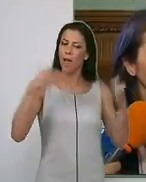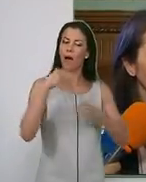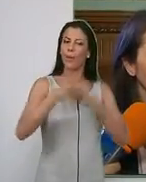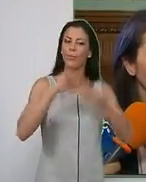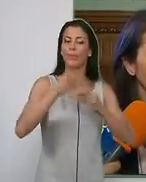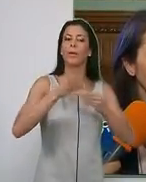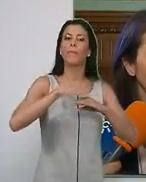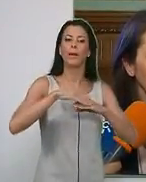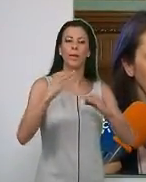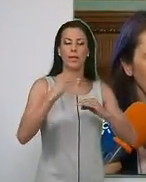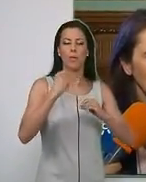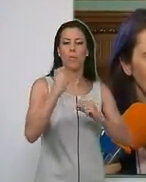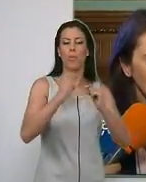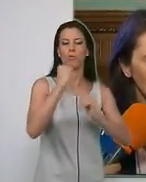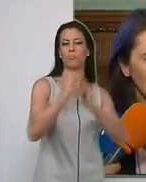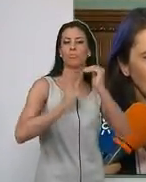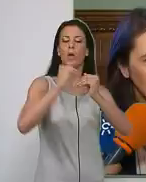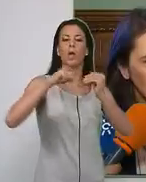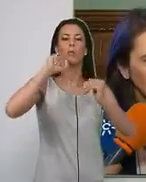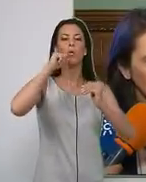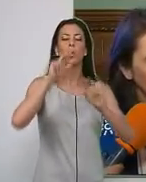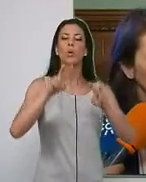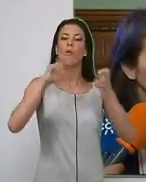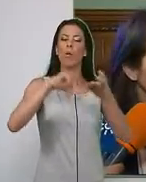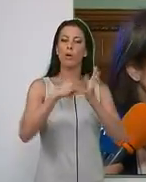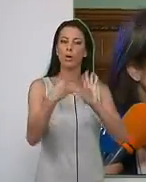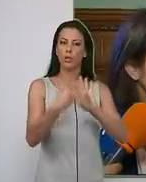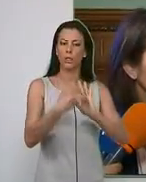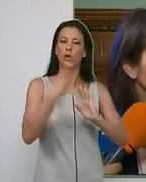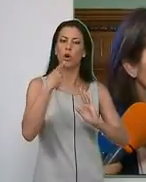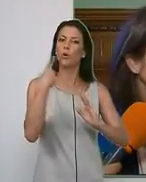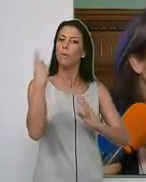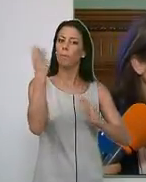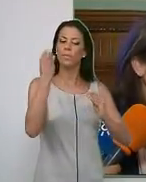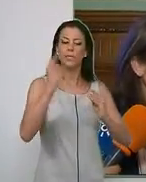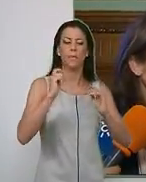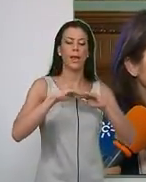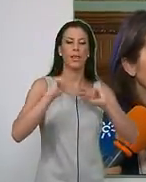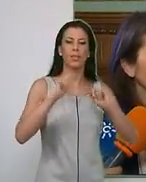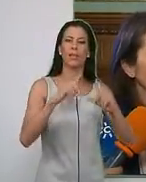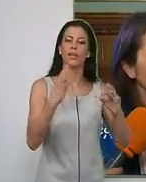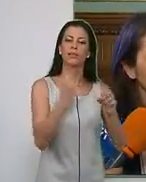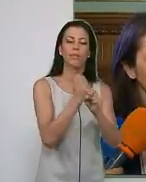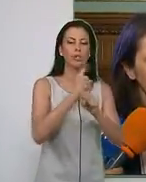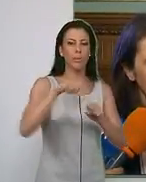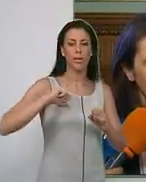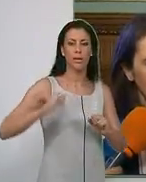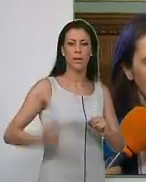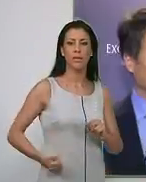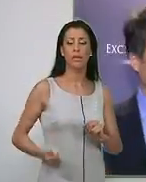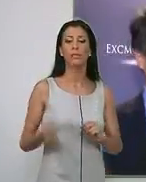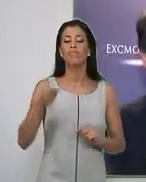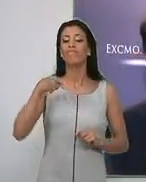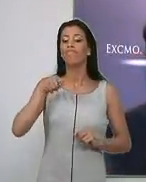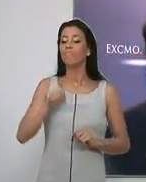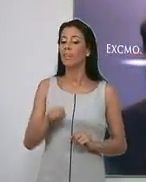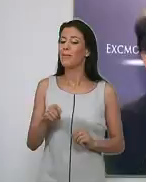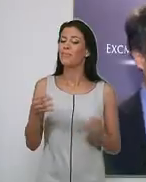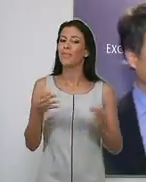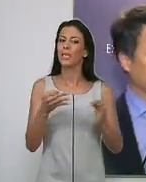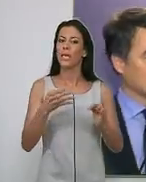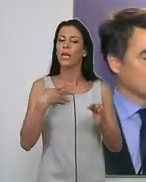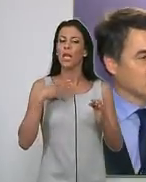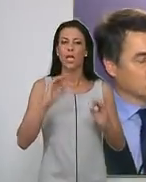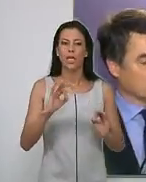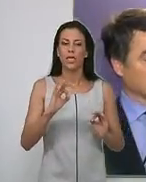sacar adelante Motril con nuevos proyectos que creen empleo y riqueza. También calificó de extraordinaria